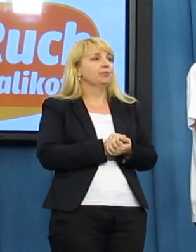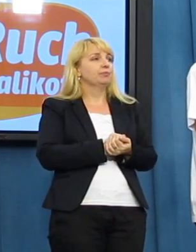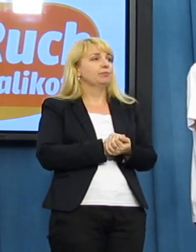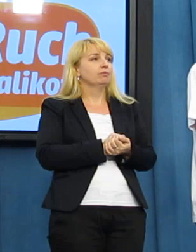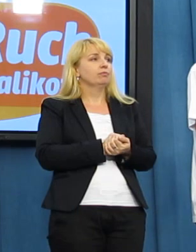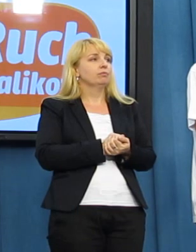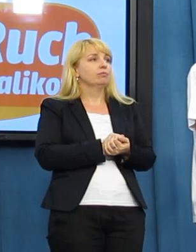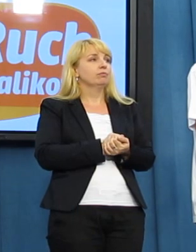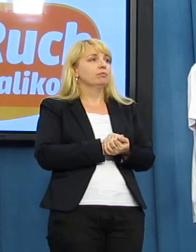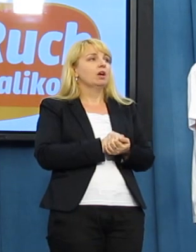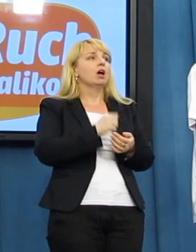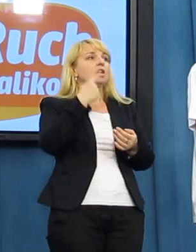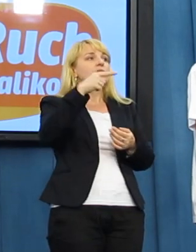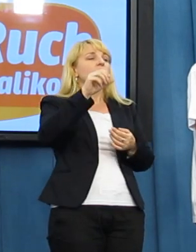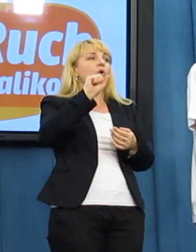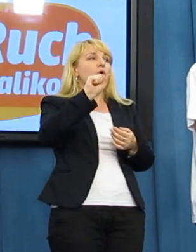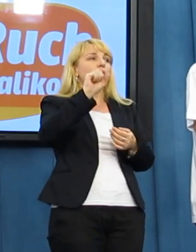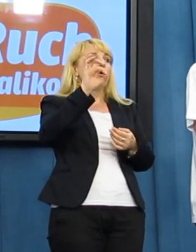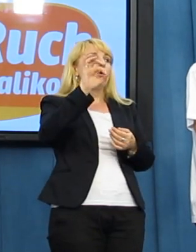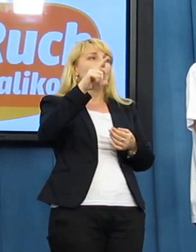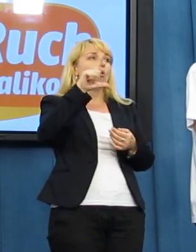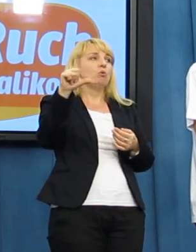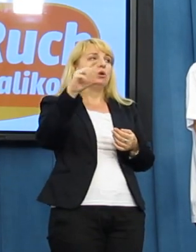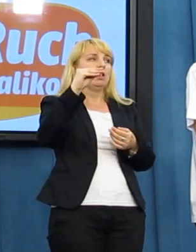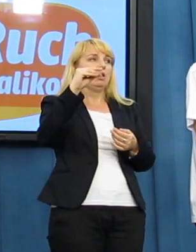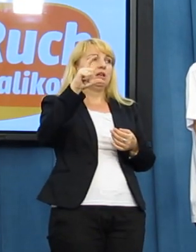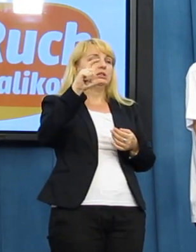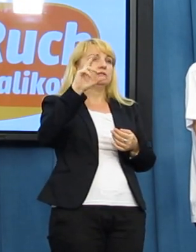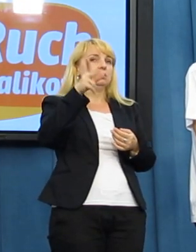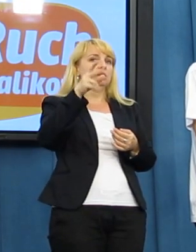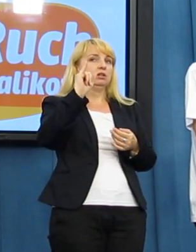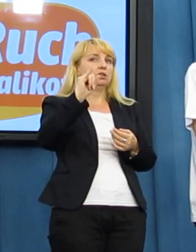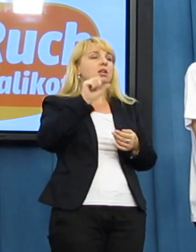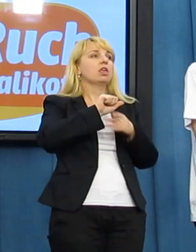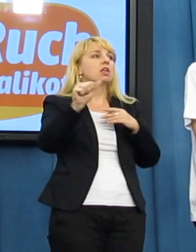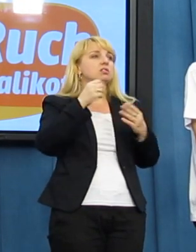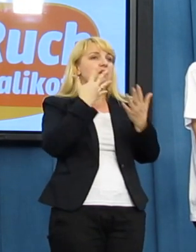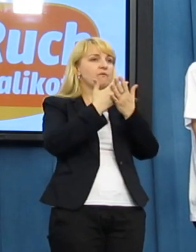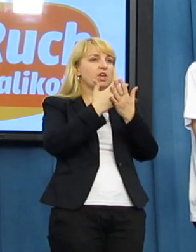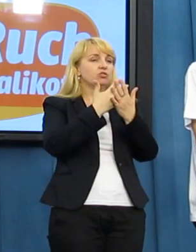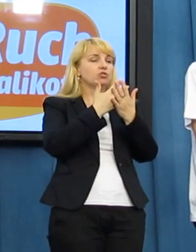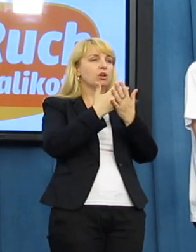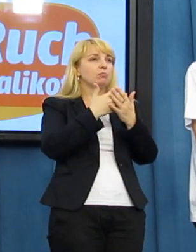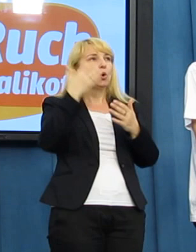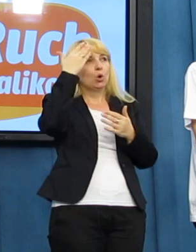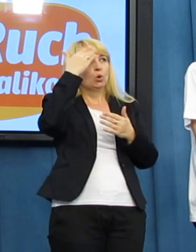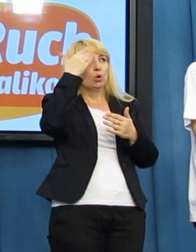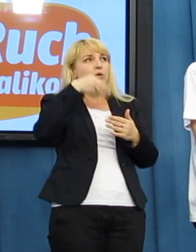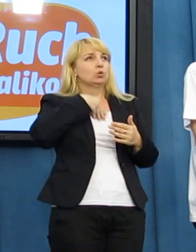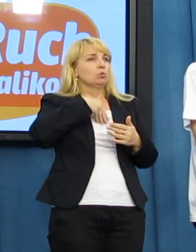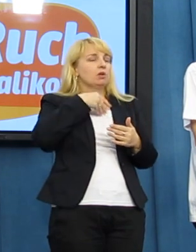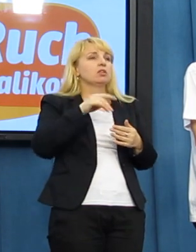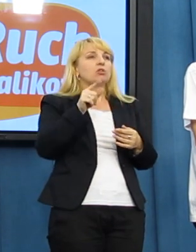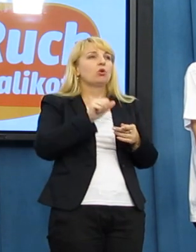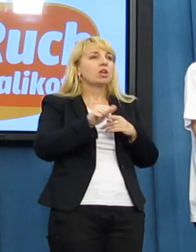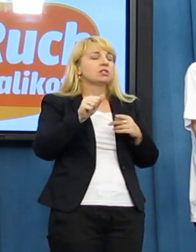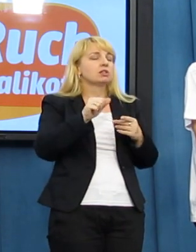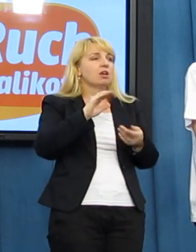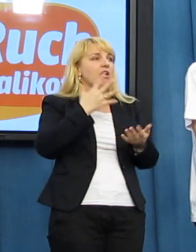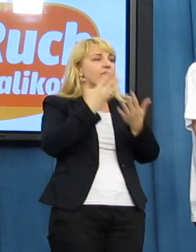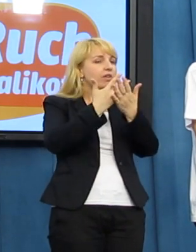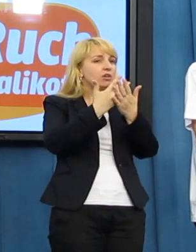że Andrzej Dobecki jest więźniem sumienia, więźniem politycznym. No ewidentnie, moim zdaniem nie jest przypadkiem to, że zatrzymał do 1 maja w dniu kongresu